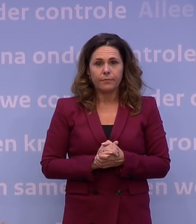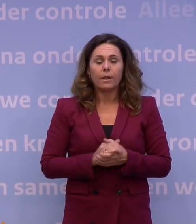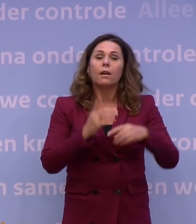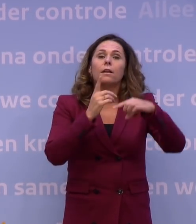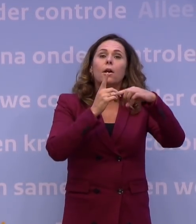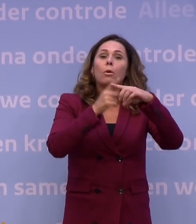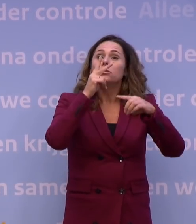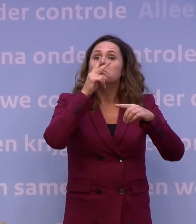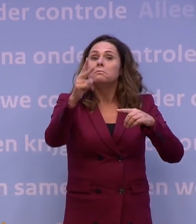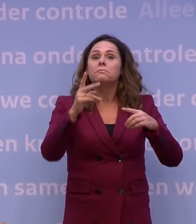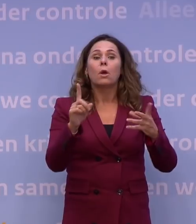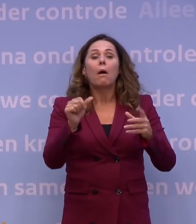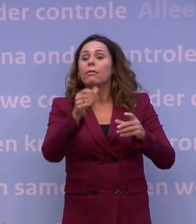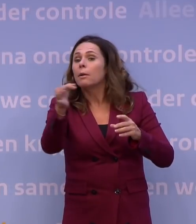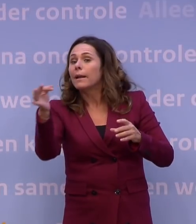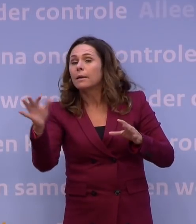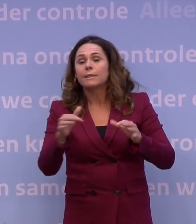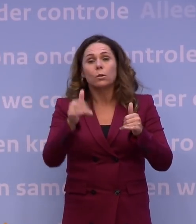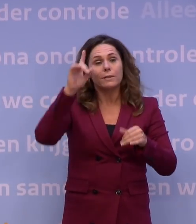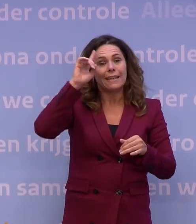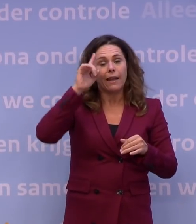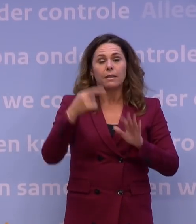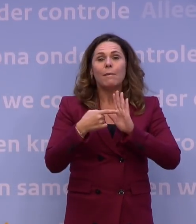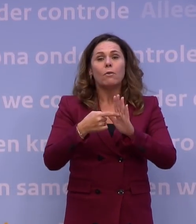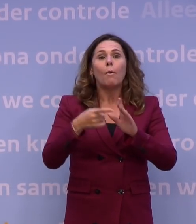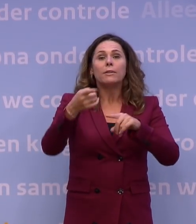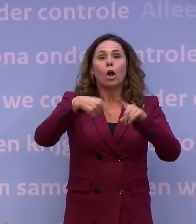ook op andere plekken een goed idee is, bijvoorbeeld in gemeentehuizen.